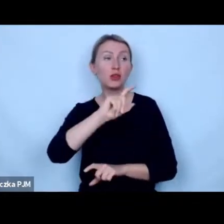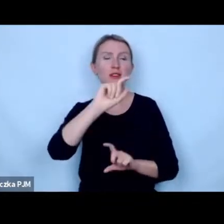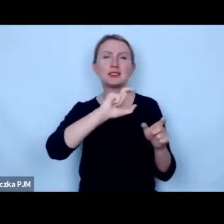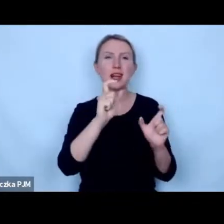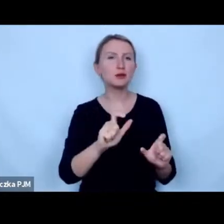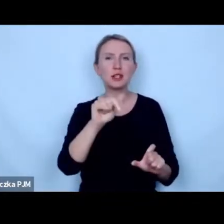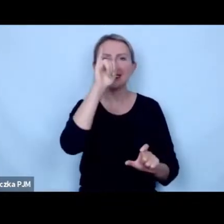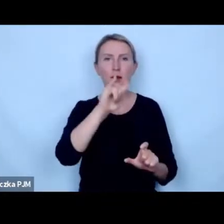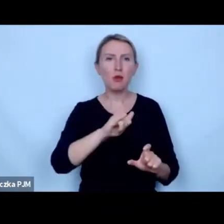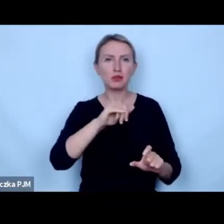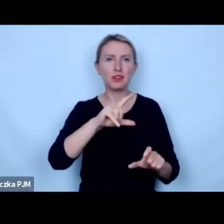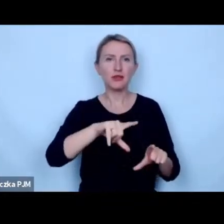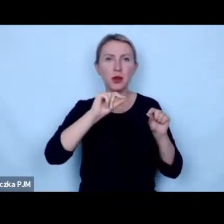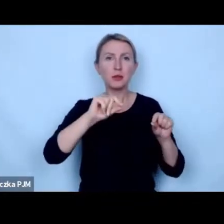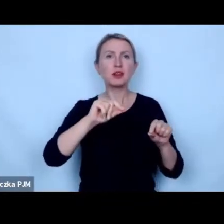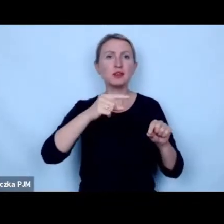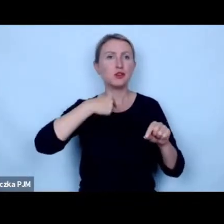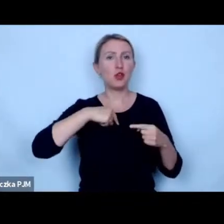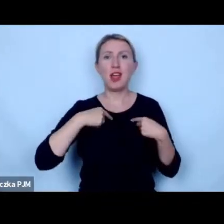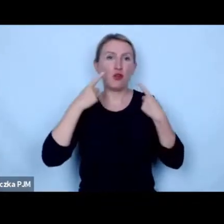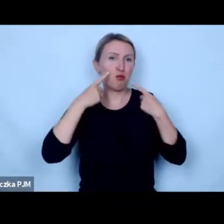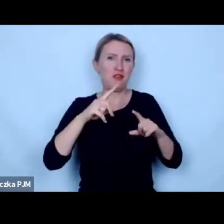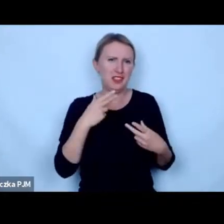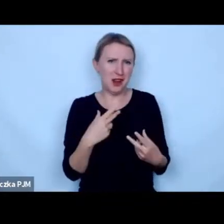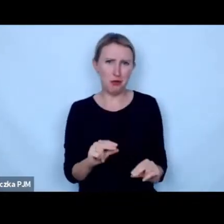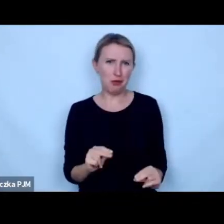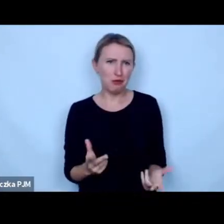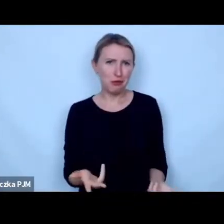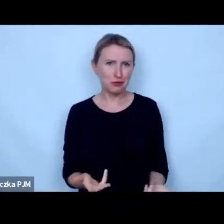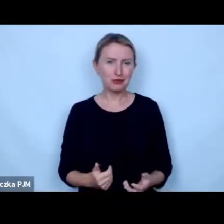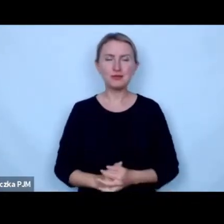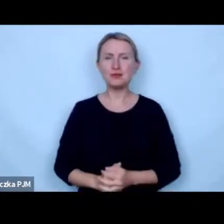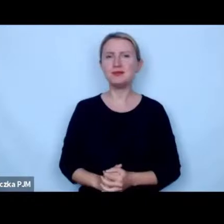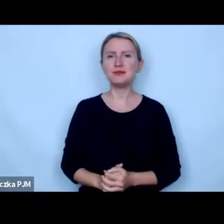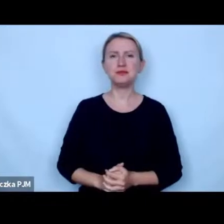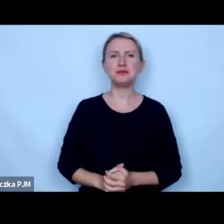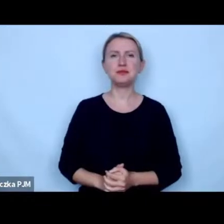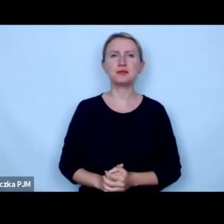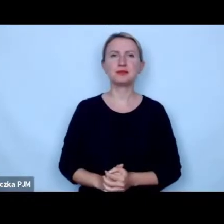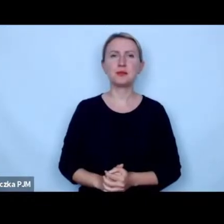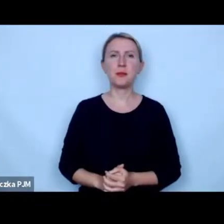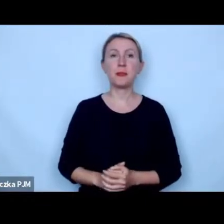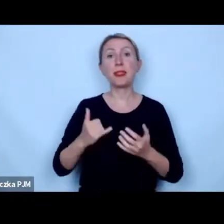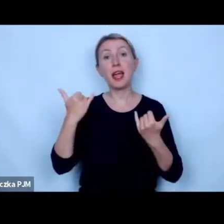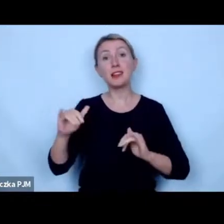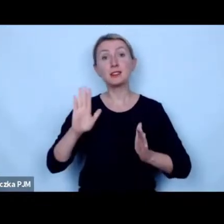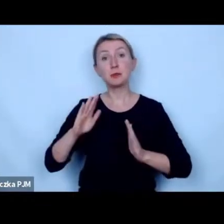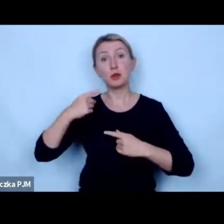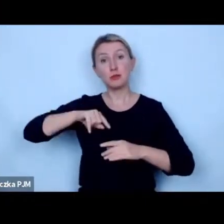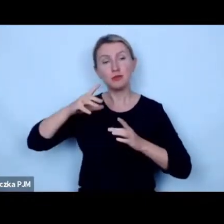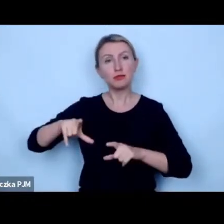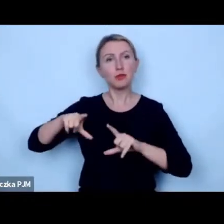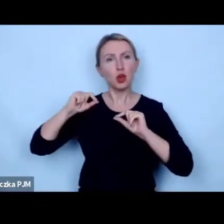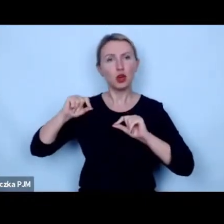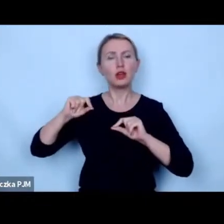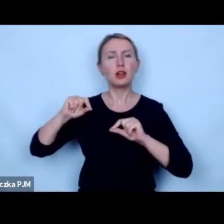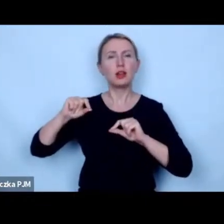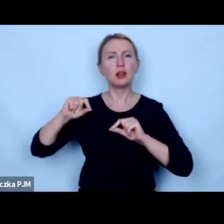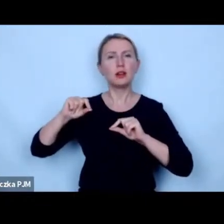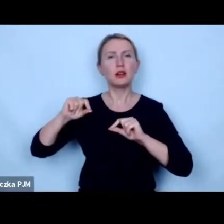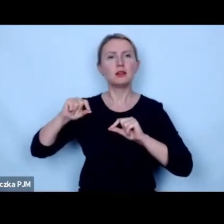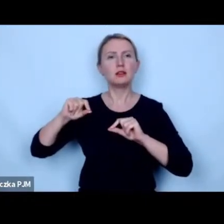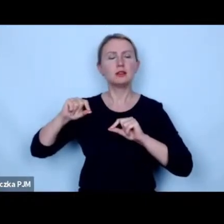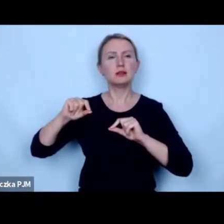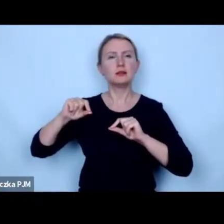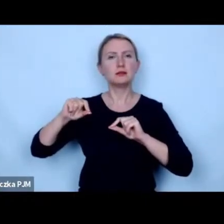może się na to zdecydować to my nie bierzemy za to po prostu odpowiedzialności inną ścieżką którą wybrałyśmy ku temu